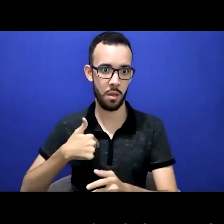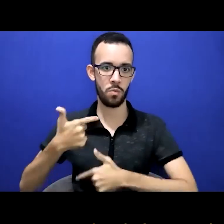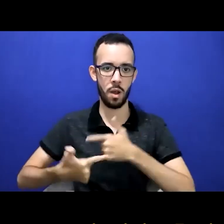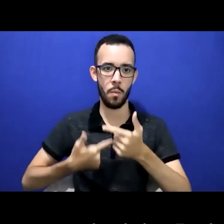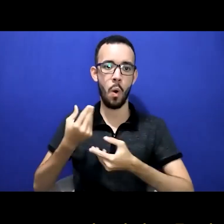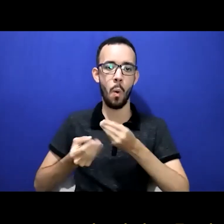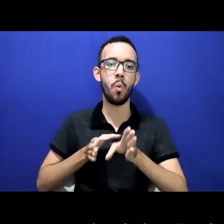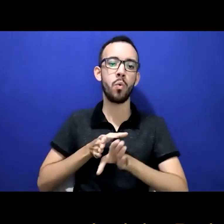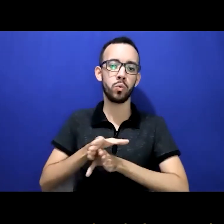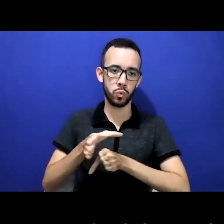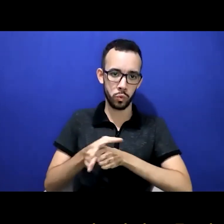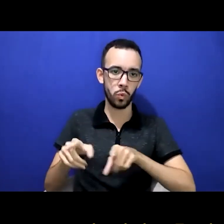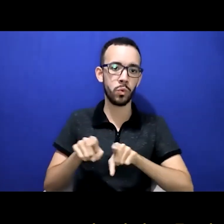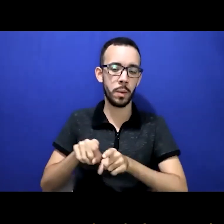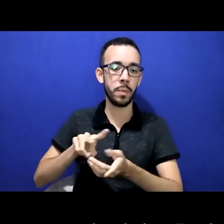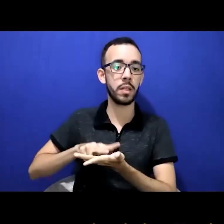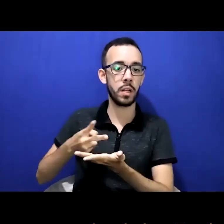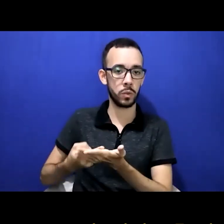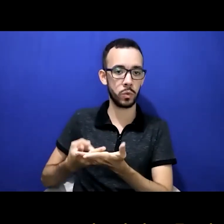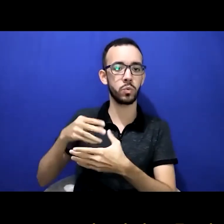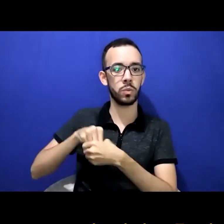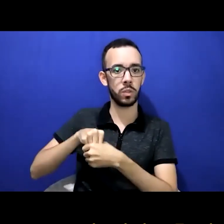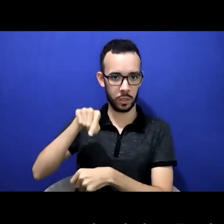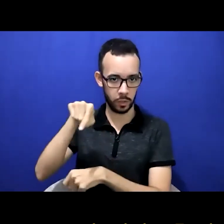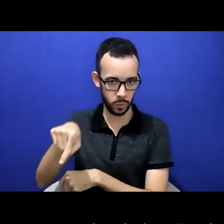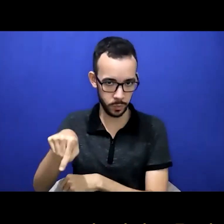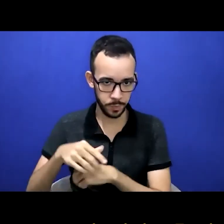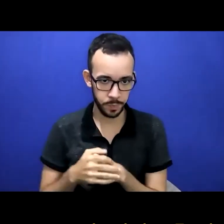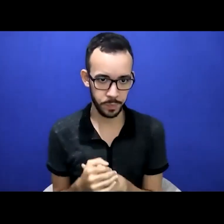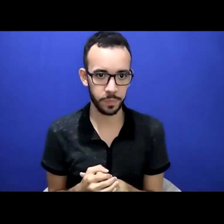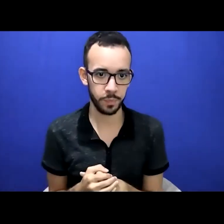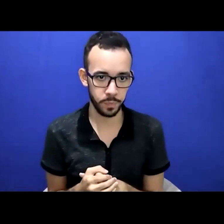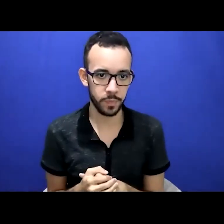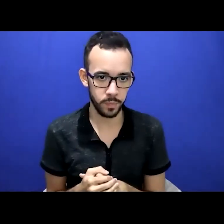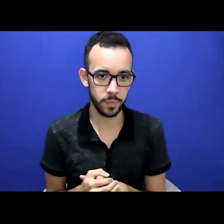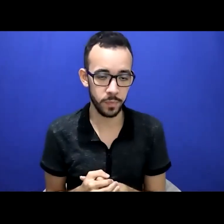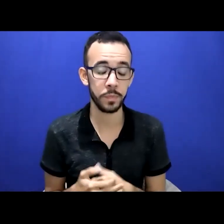vinculado à Fundação Joaquim Nabuco, que foi o projeto Alumiá.